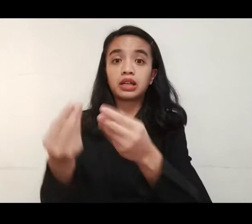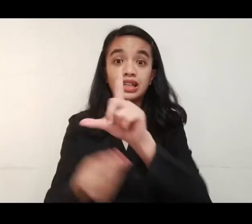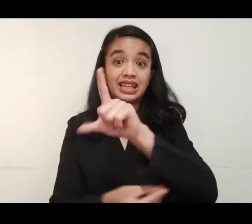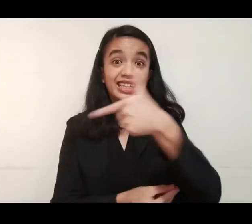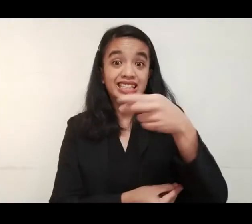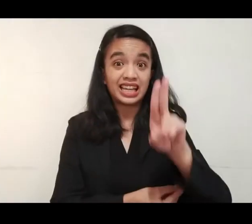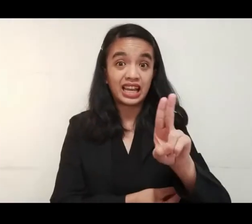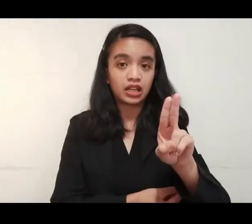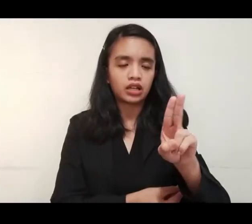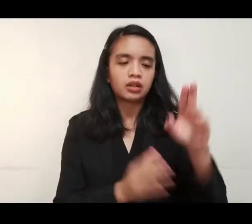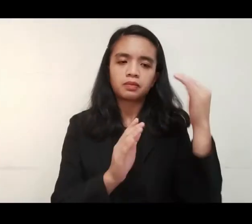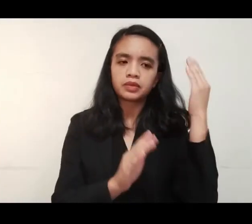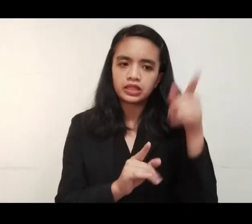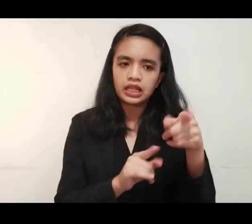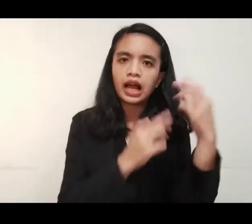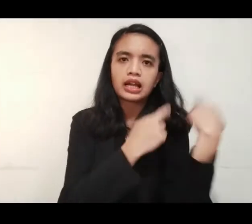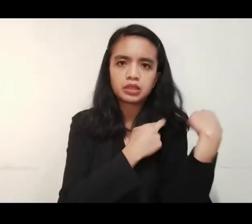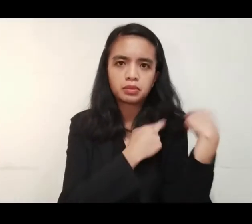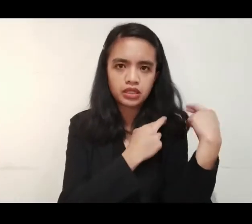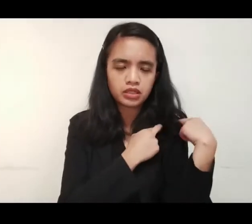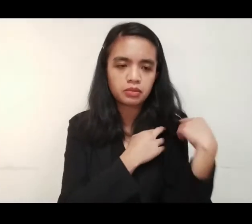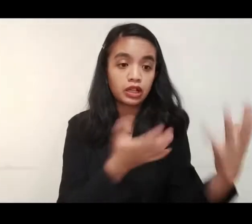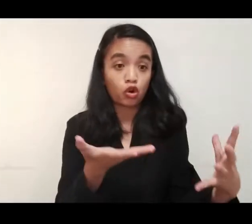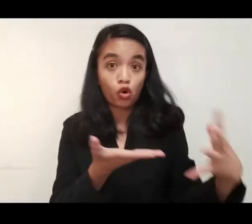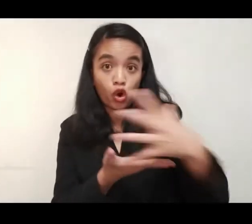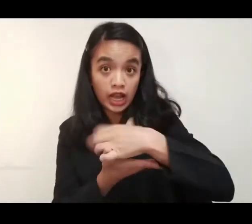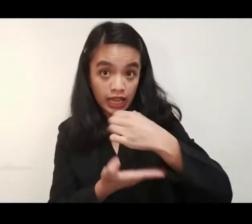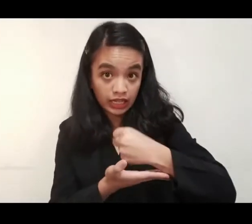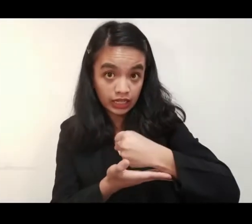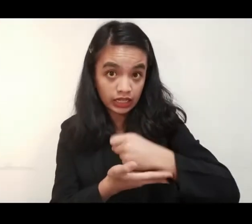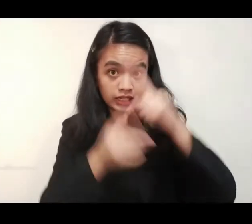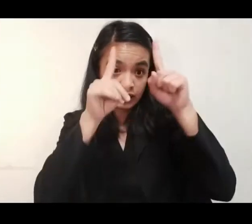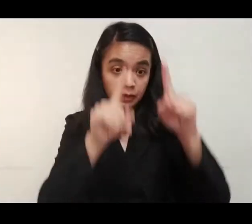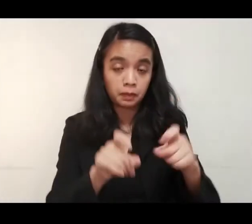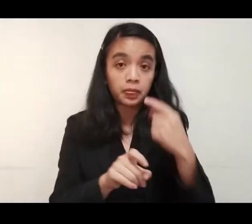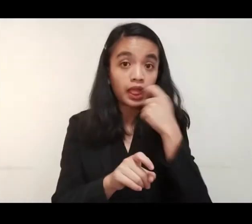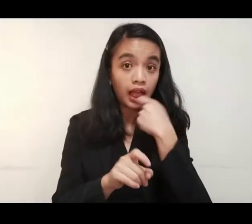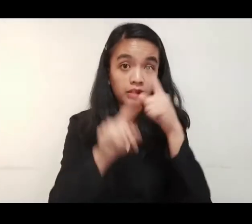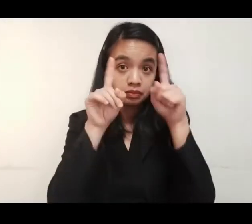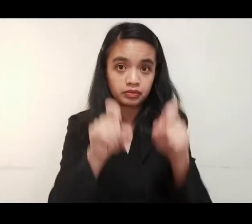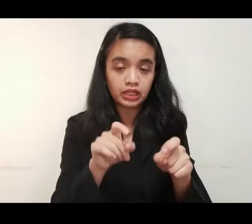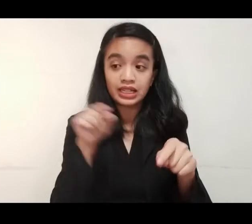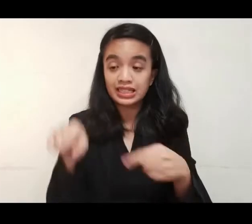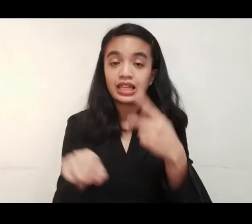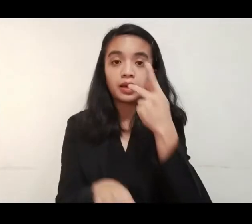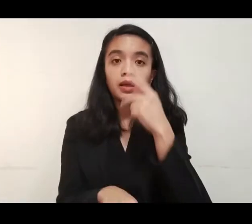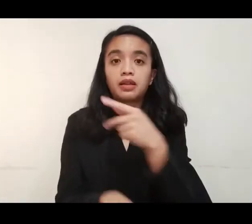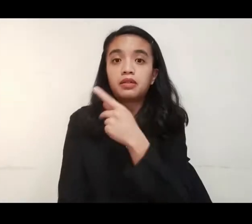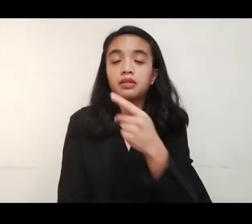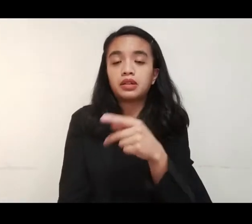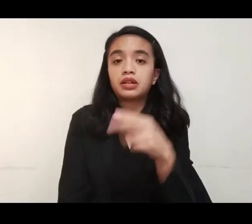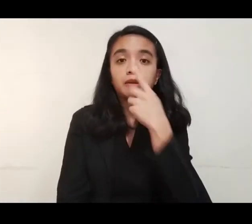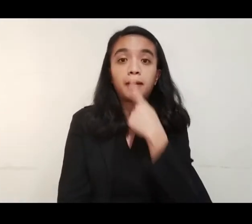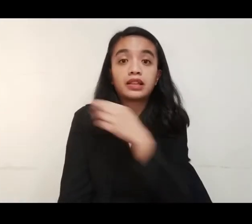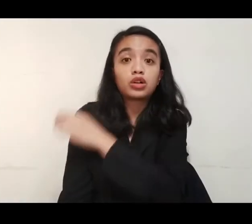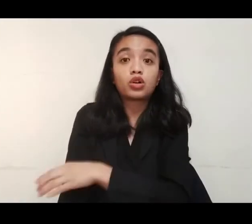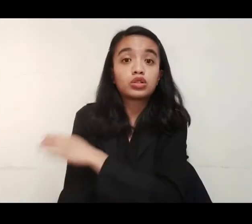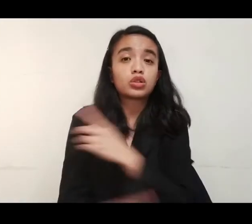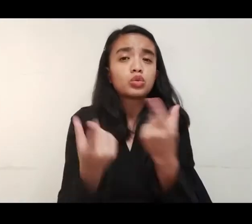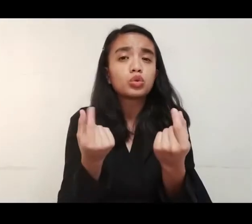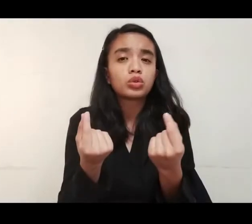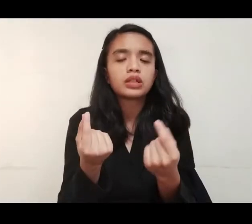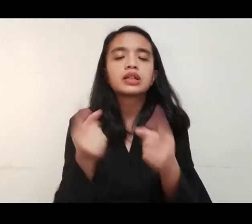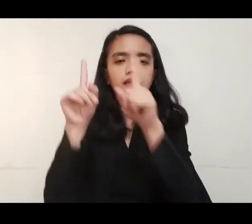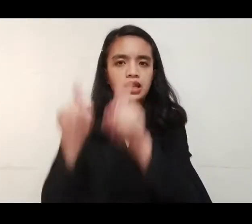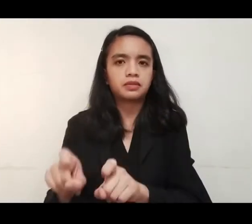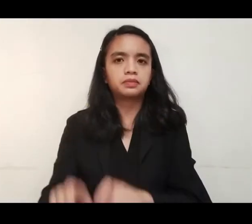LGU po. So si LGU mag-identify, sila yung mag-co-collect ng mga samples. Si Red Cross, siyang magtatest lang po.